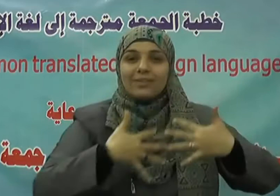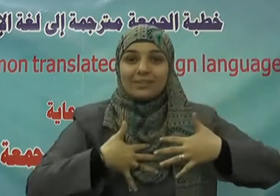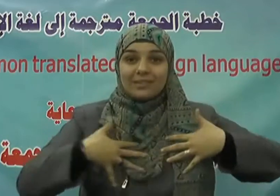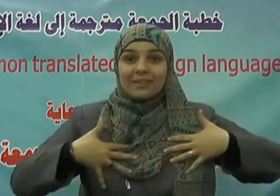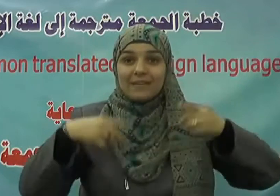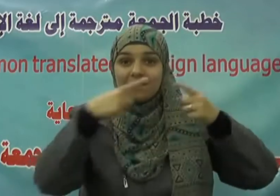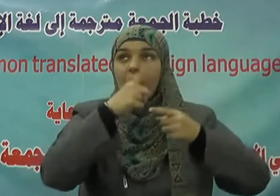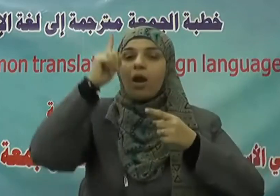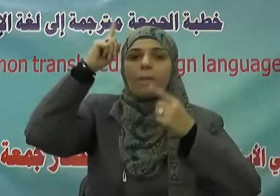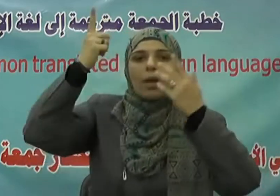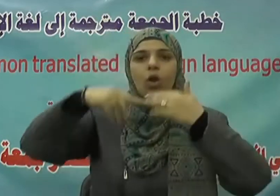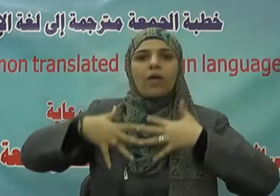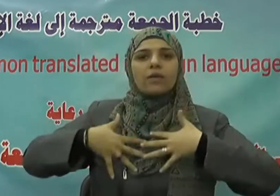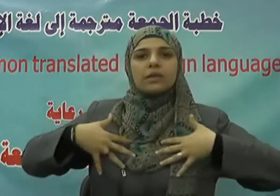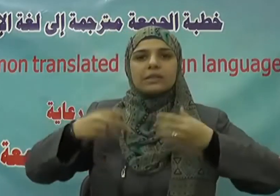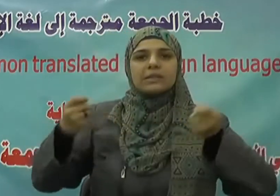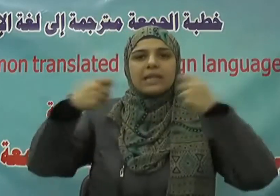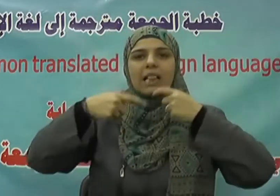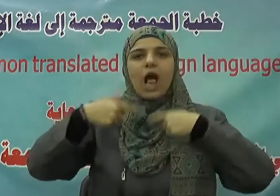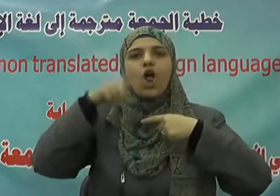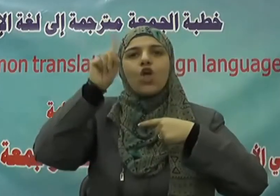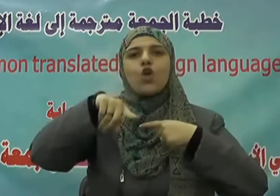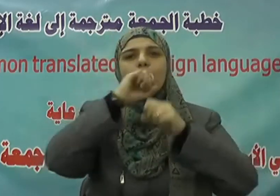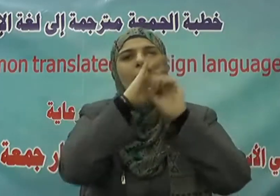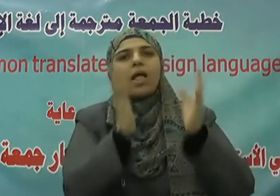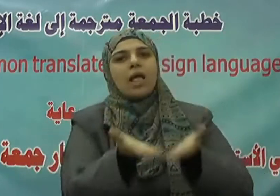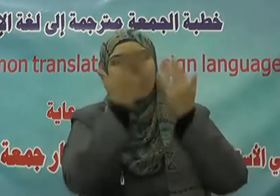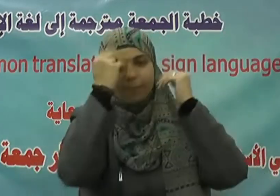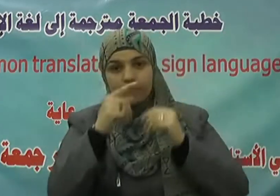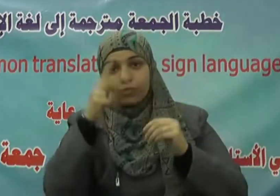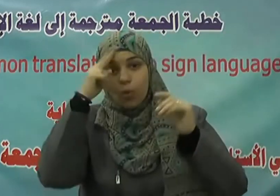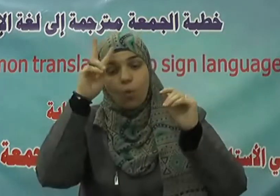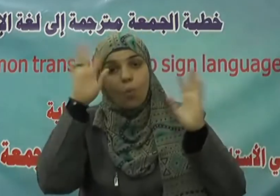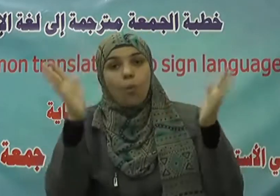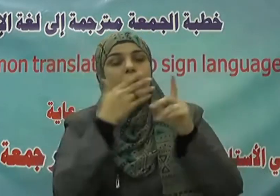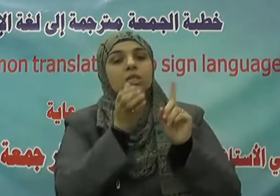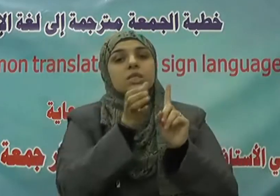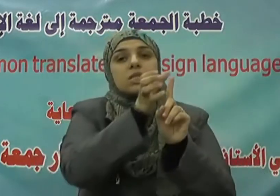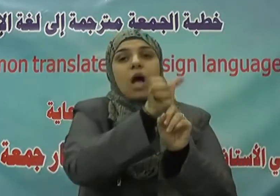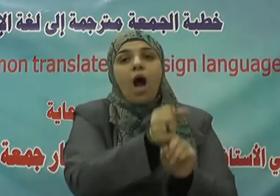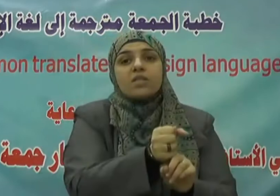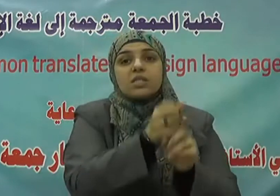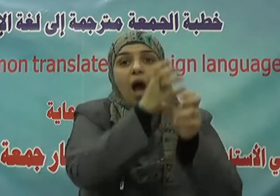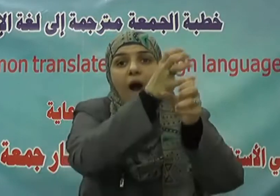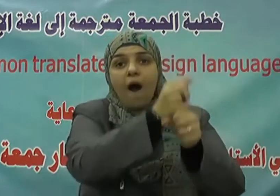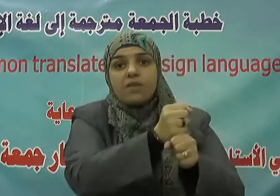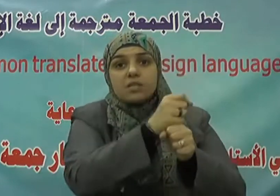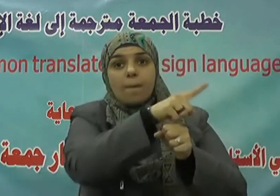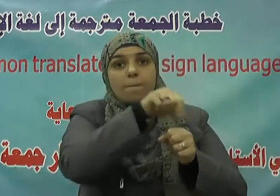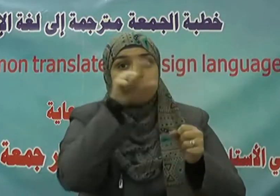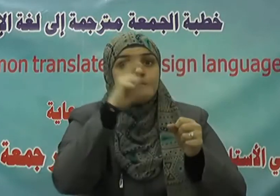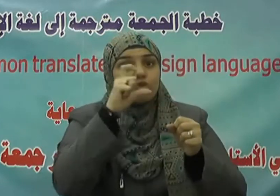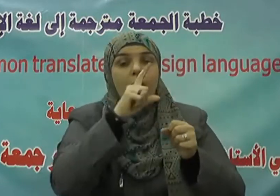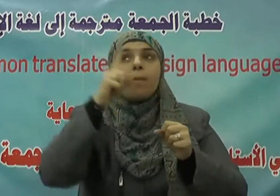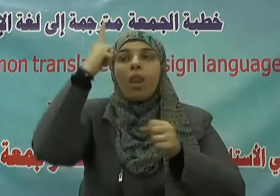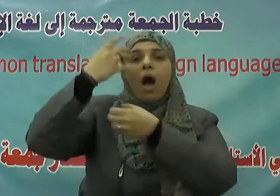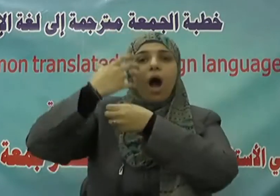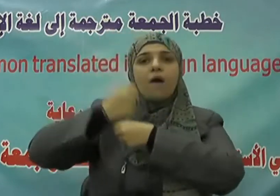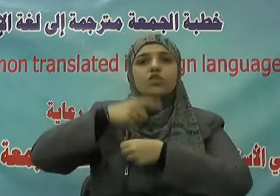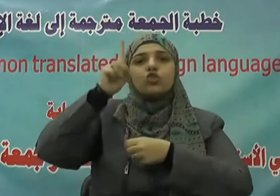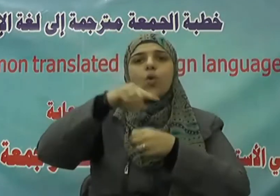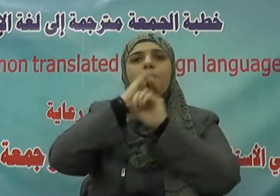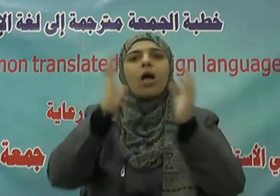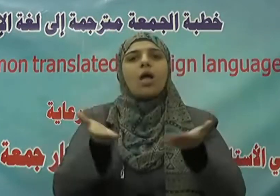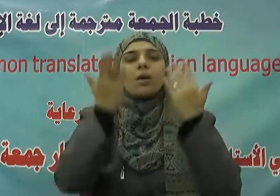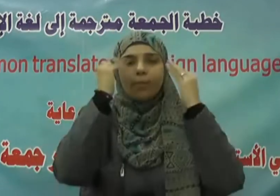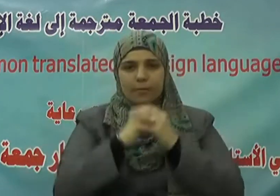كرب يوم القيامة ومن ستر مسلما ستره الله يوم القيامة ومن